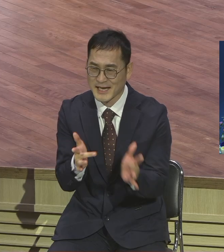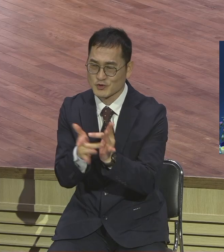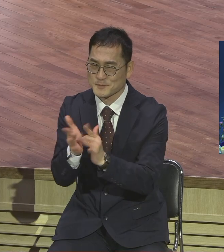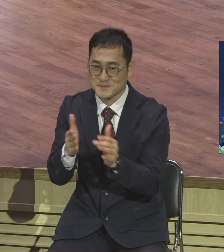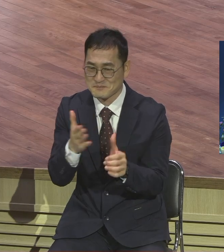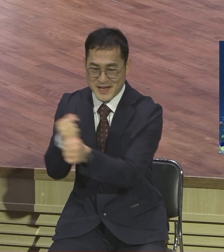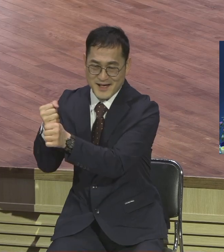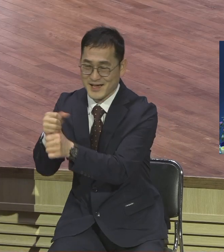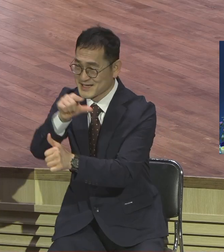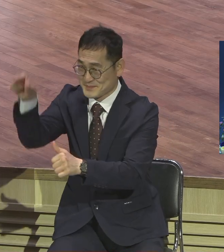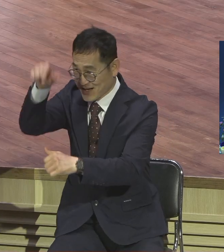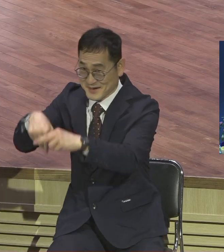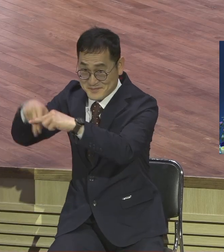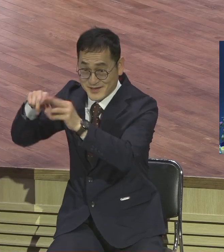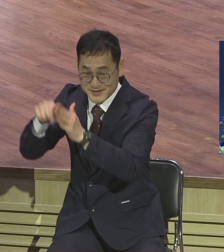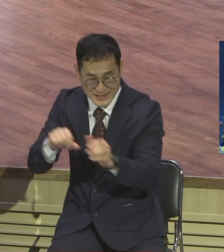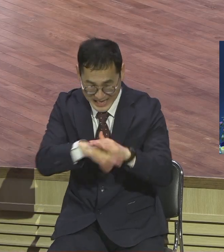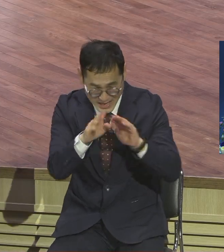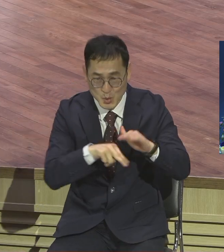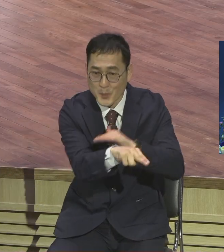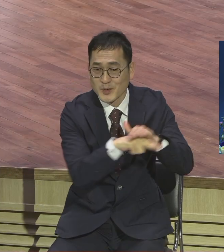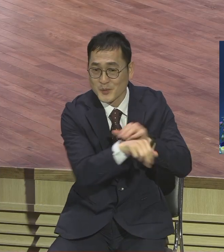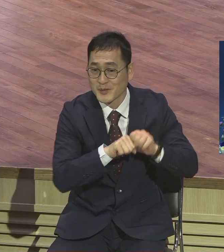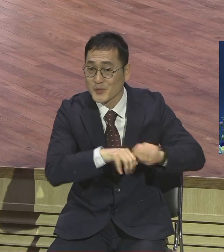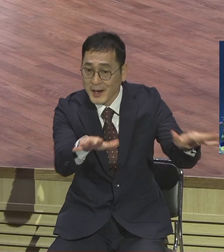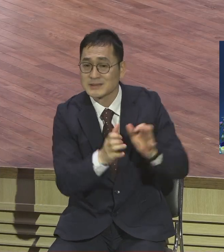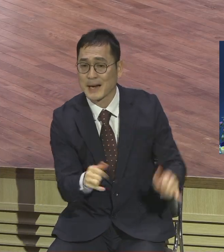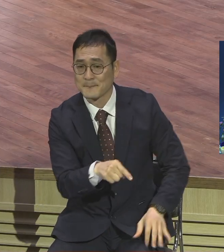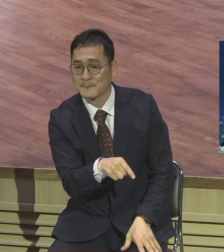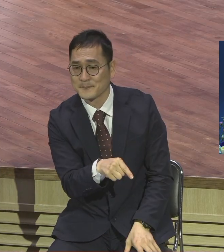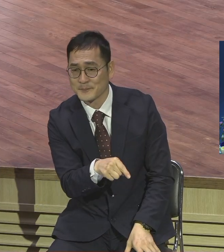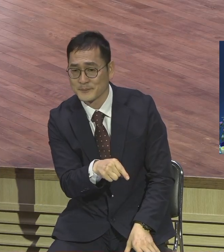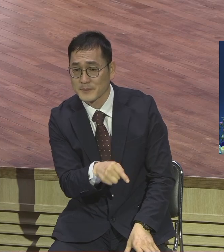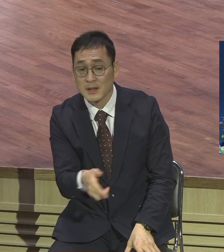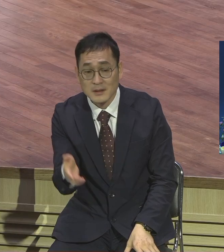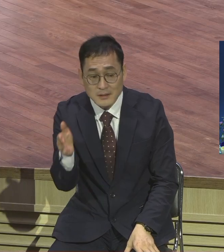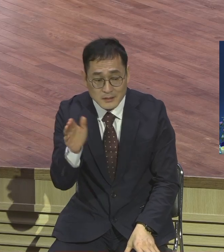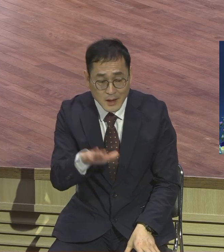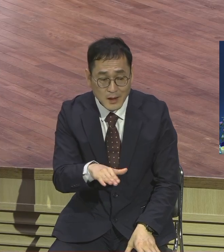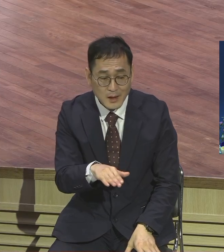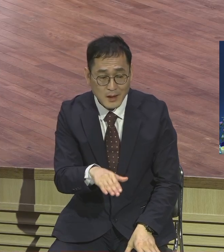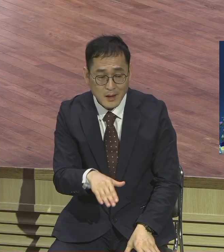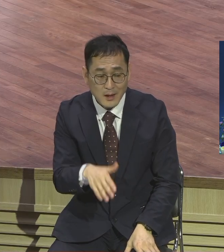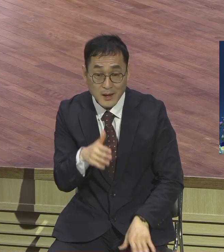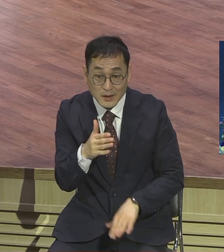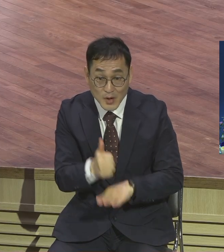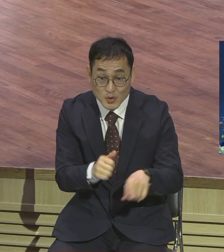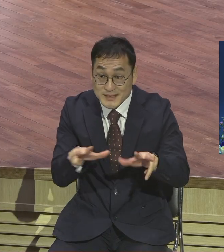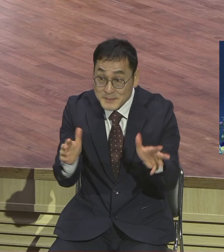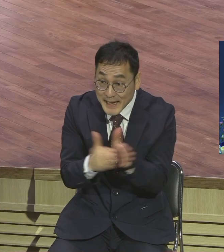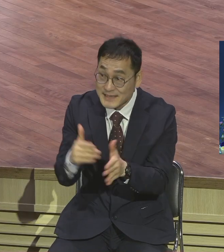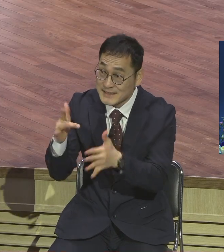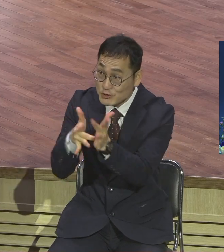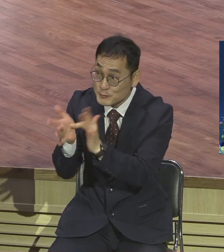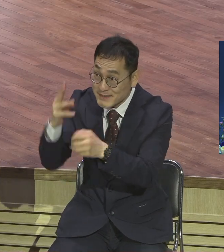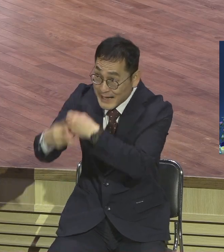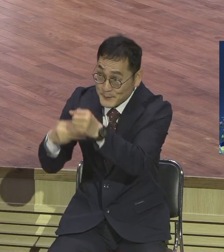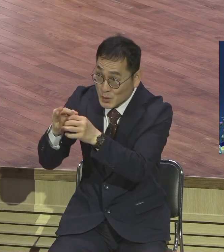그런 사람들인데 도망가도 뭐가 있어요 3년 동안 듣고 본 게 있다고 이거 어떻게 발산돼요